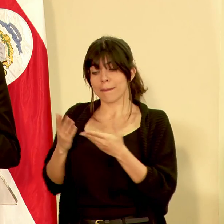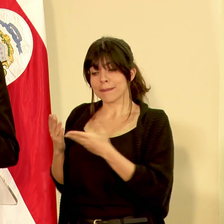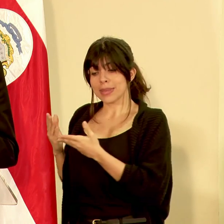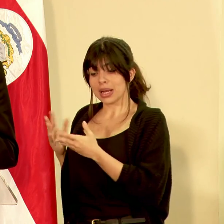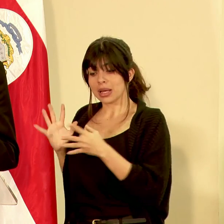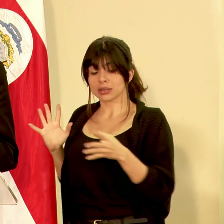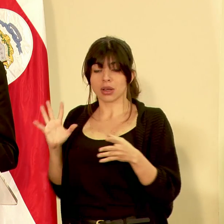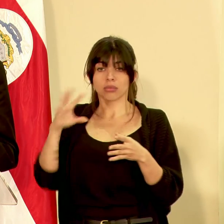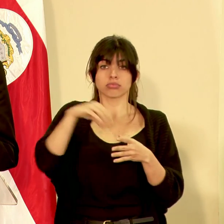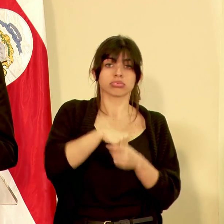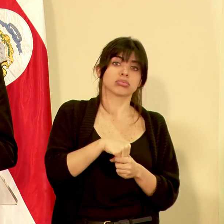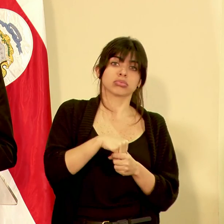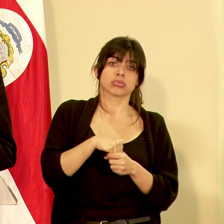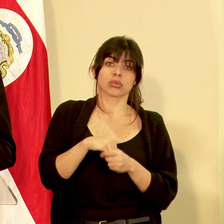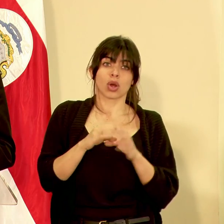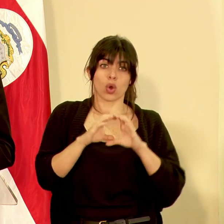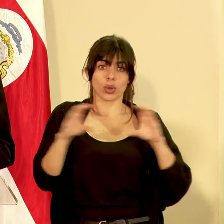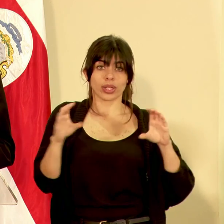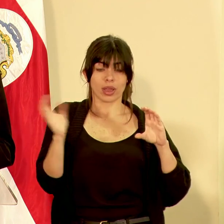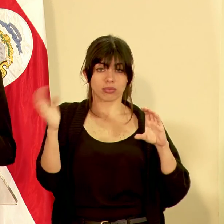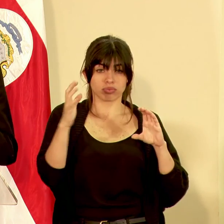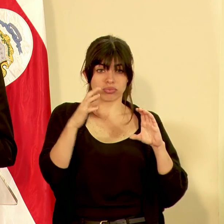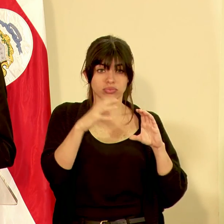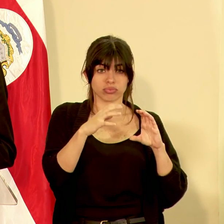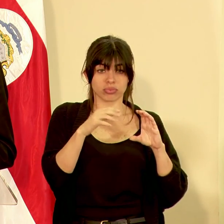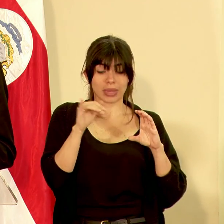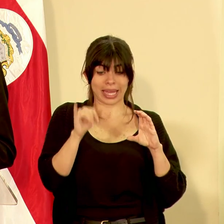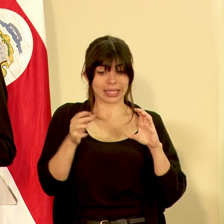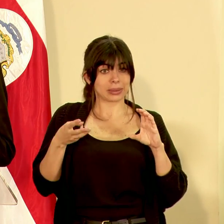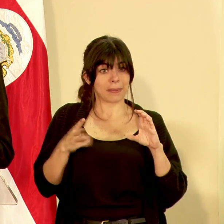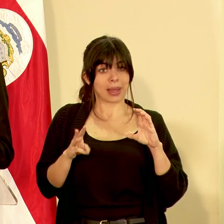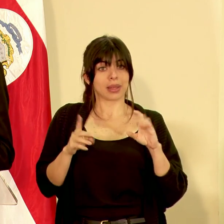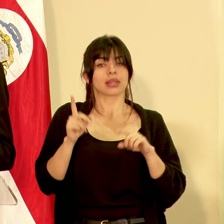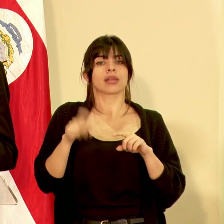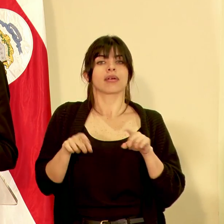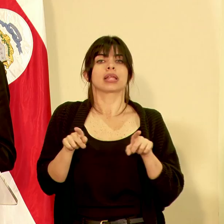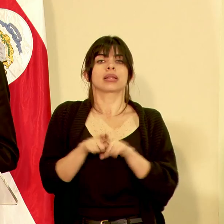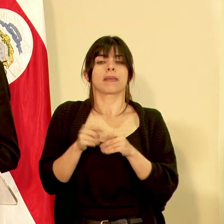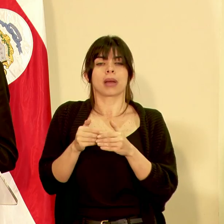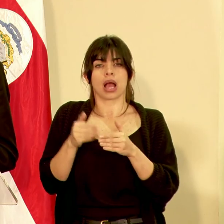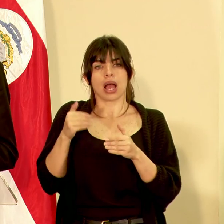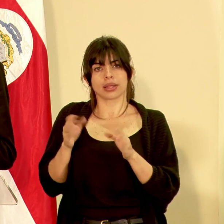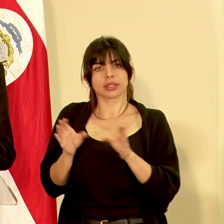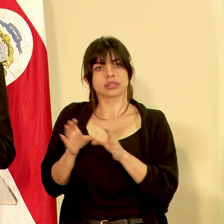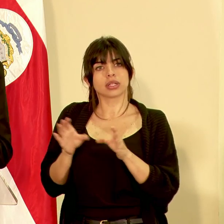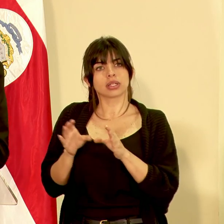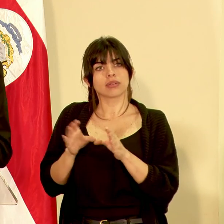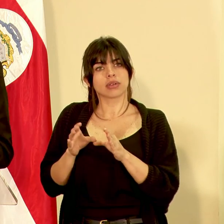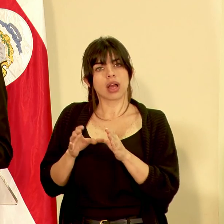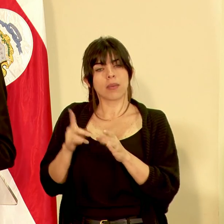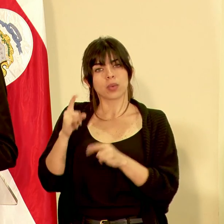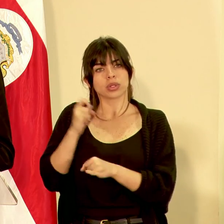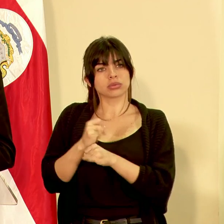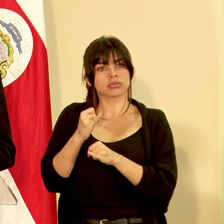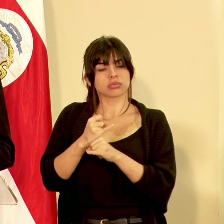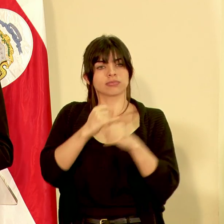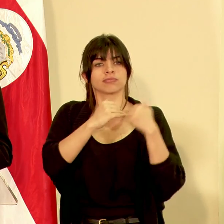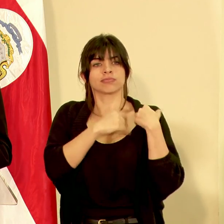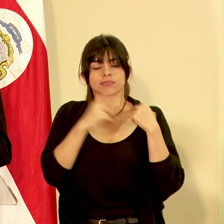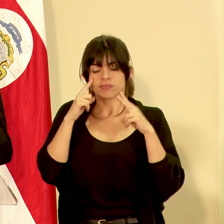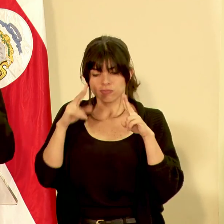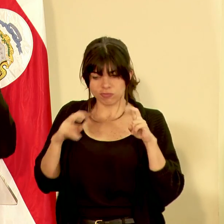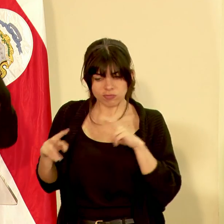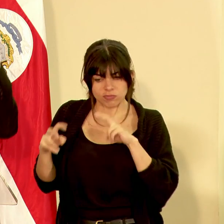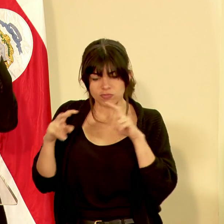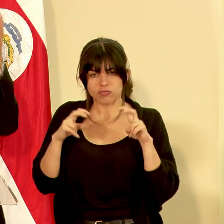meterlo en el contenedor va a tener que estar también debidamente certificado por un ente que garantice de que